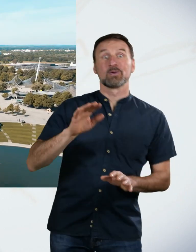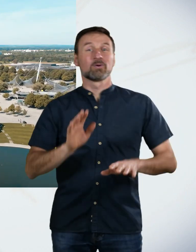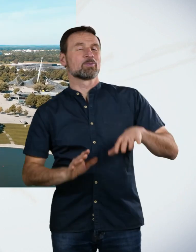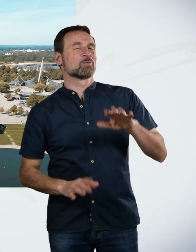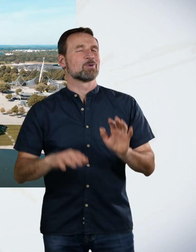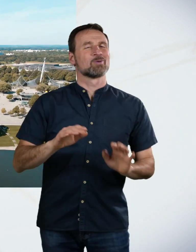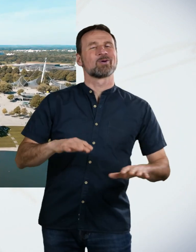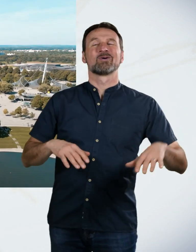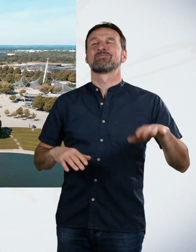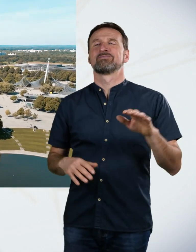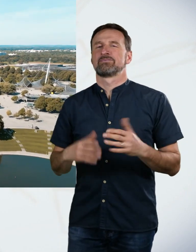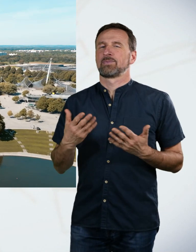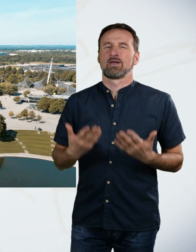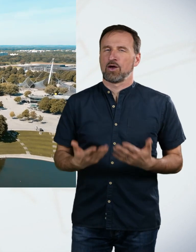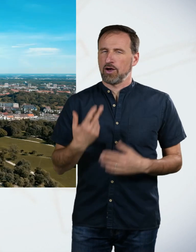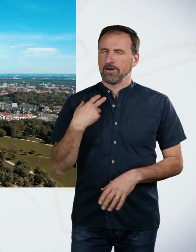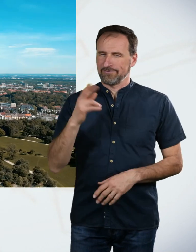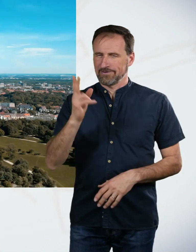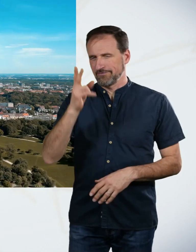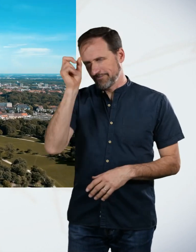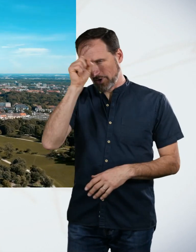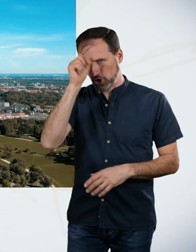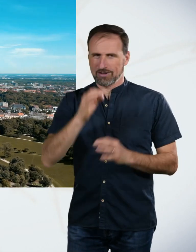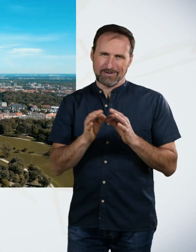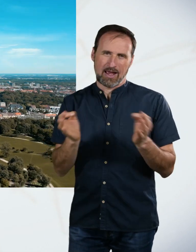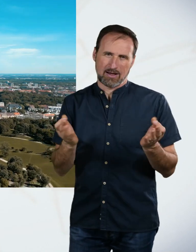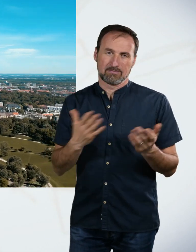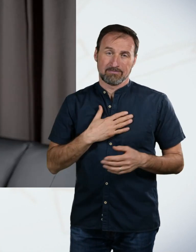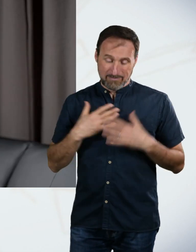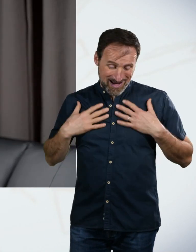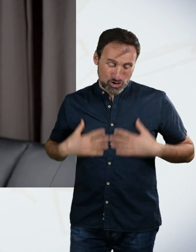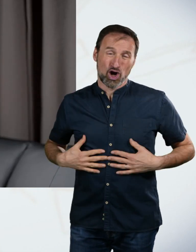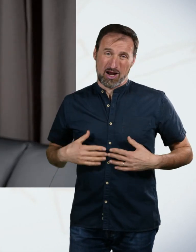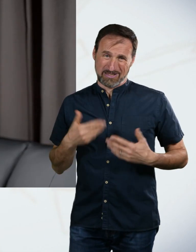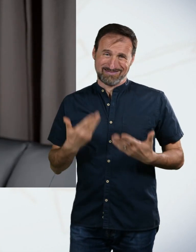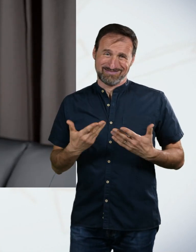Heute war ein richtig verrückter Tag. Mein eigener Körper war das Problem und der Wettlauf dagegen.